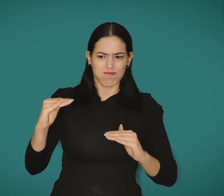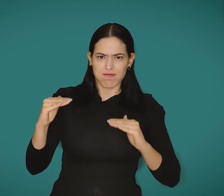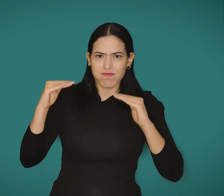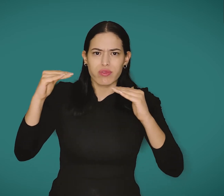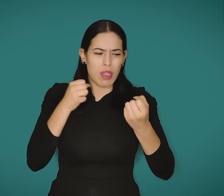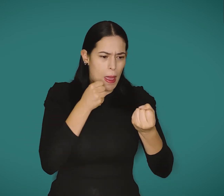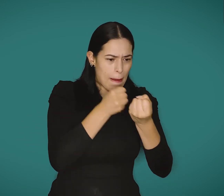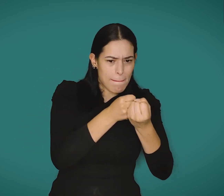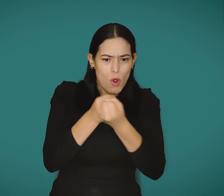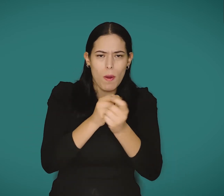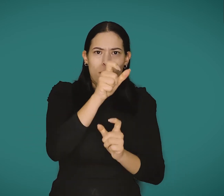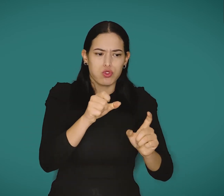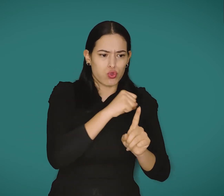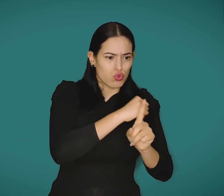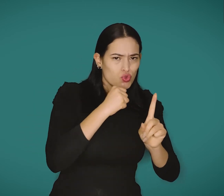y social.